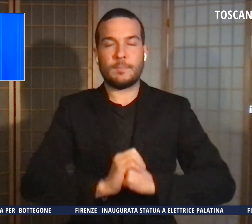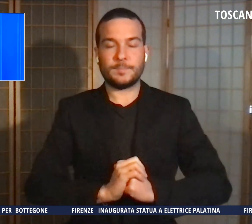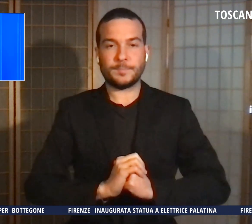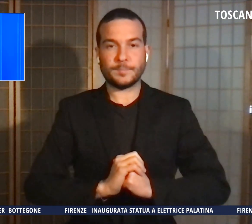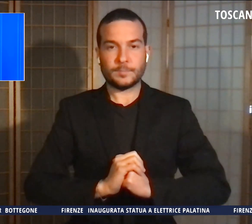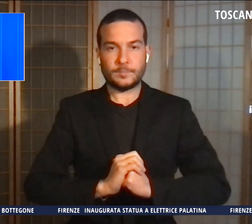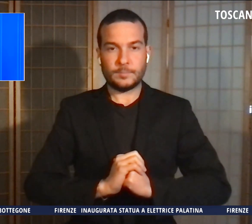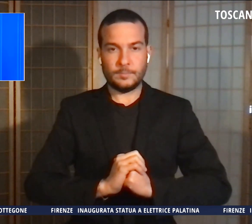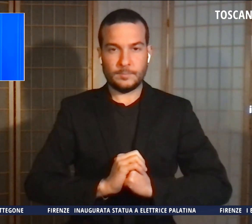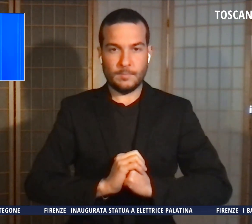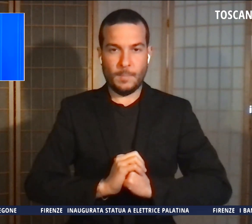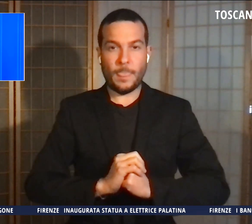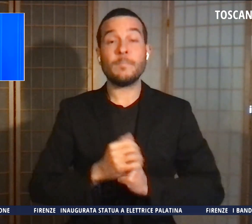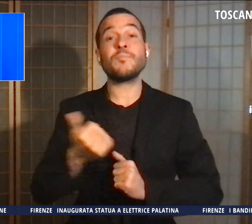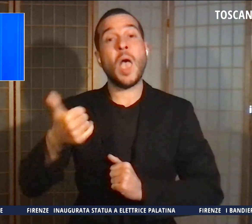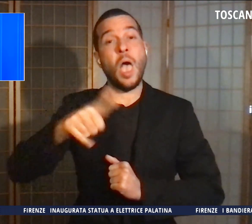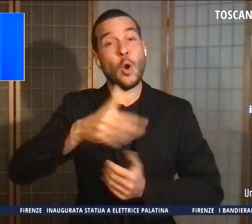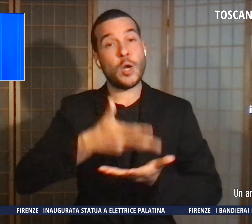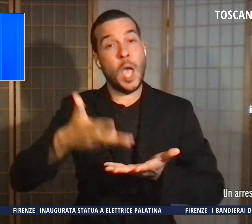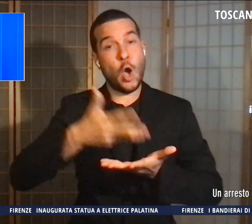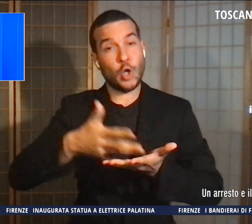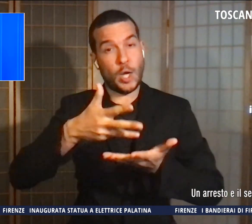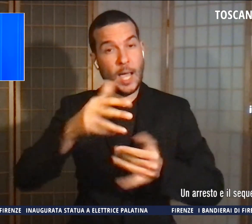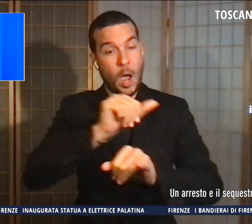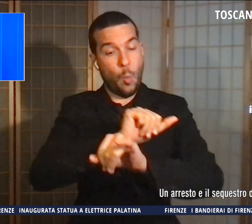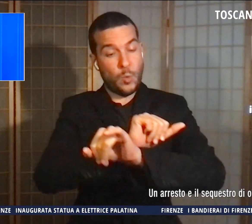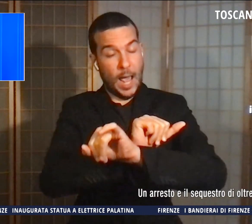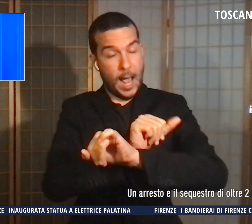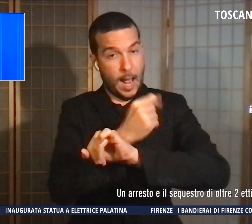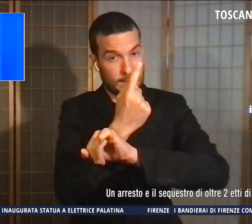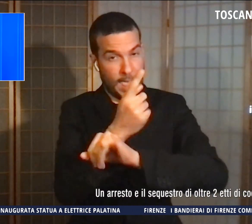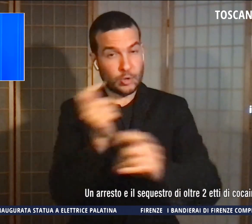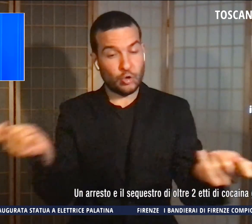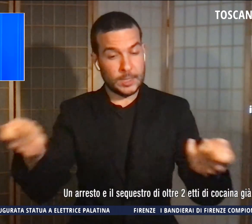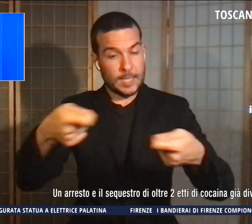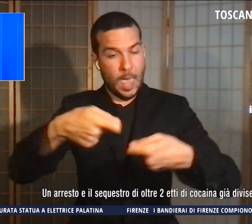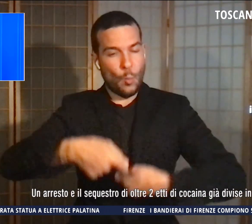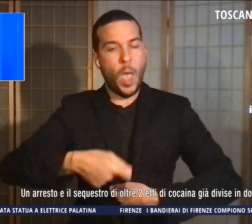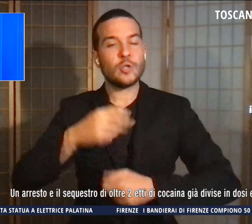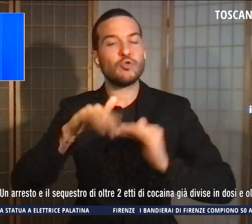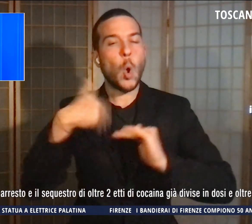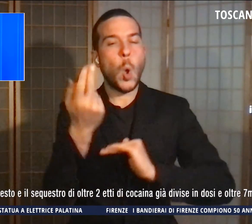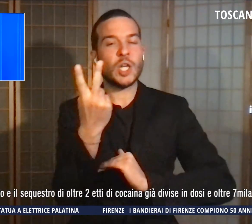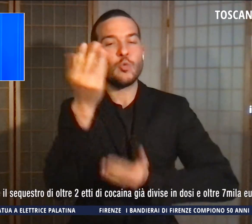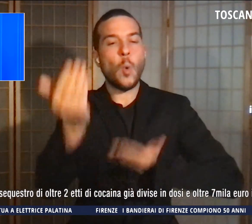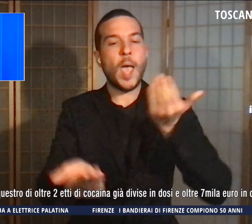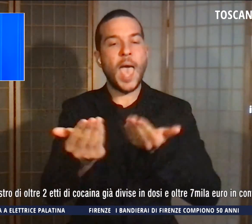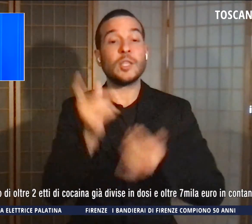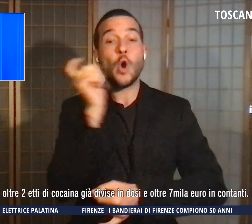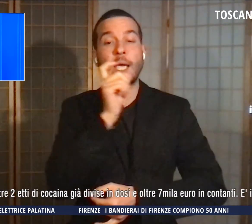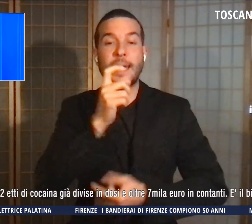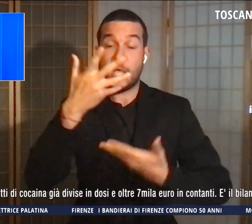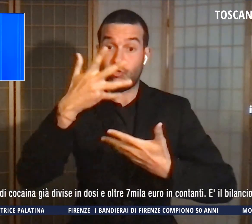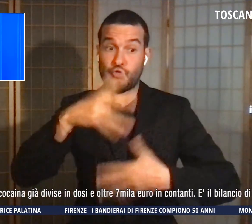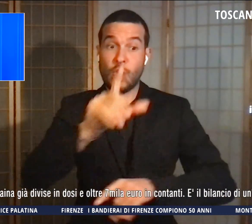Ancora cronaca, un arresto e il sequestro di oltre due etti di cocaina già divise in dosi